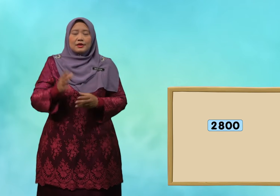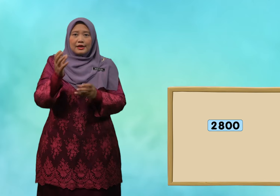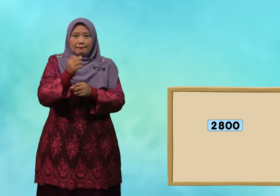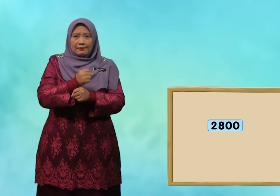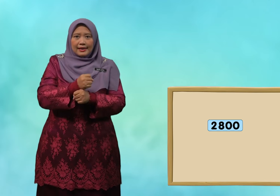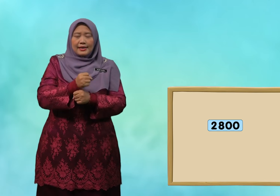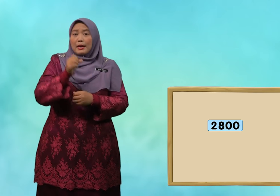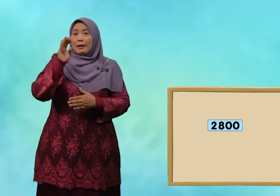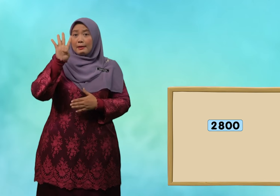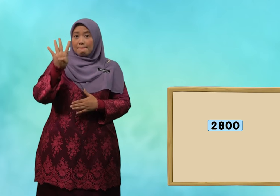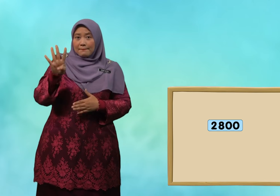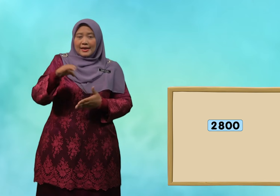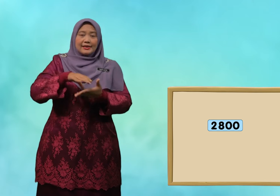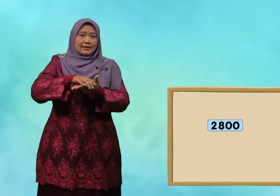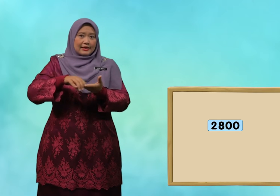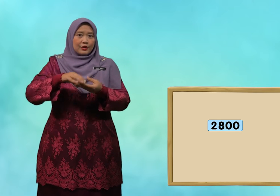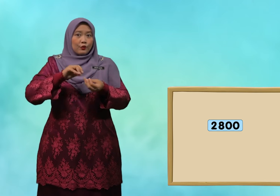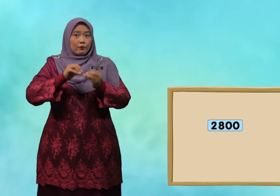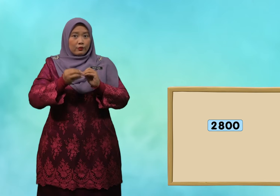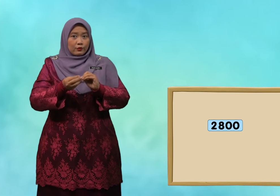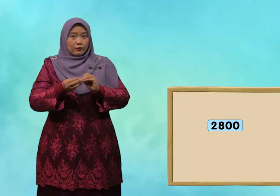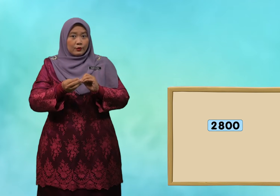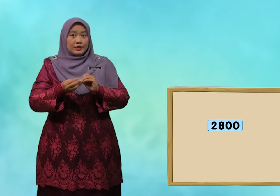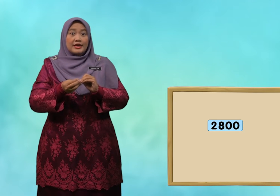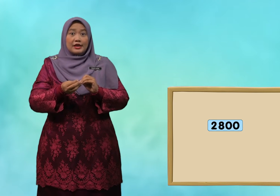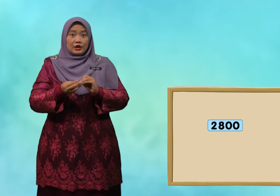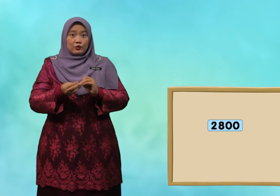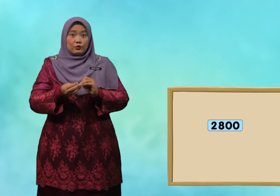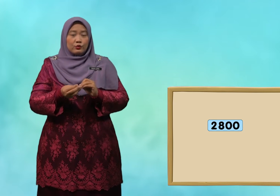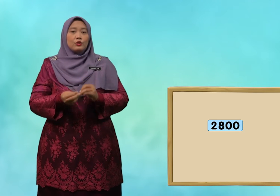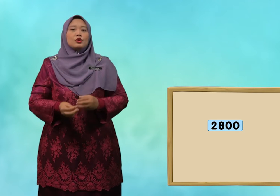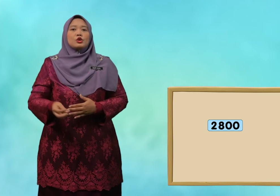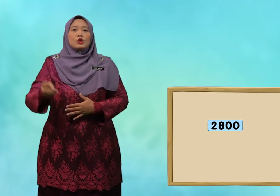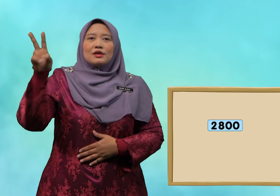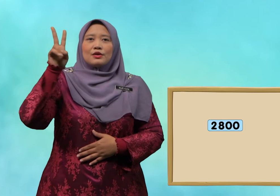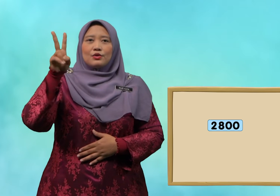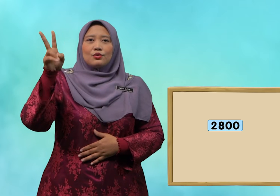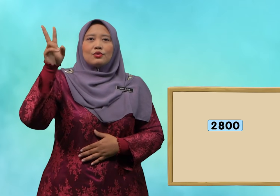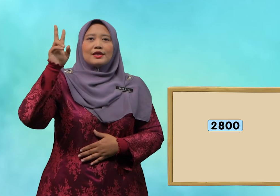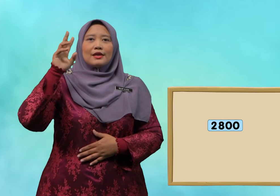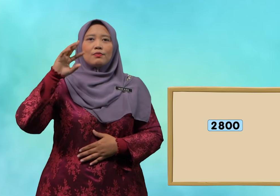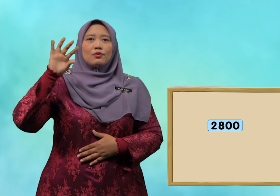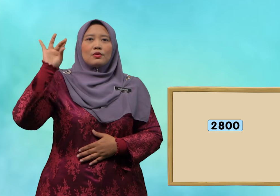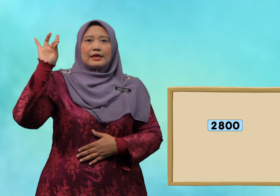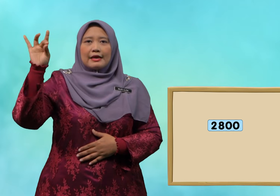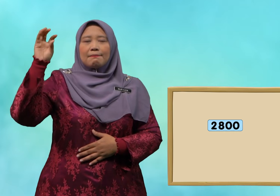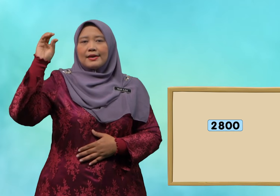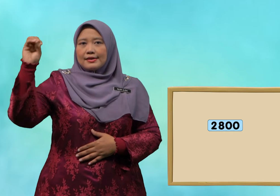Terdapat empat kad nombor, iaitu, 2,800,